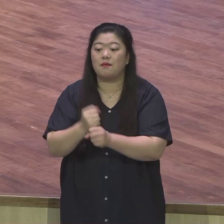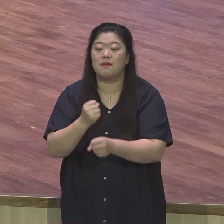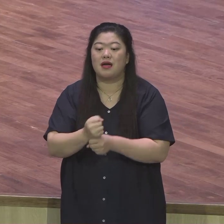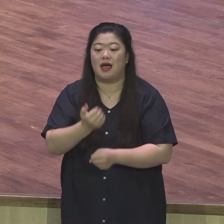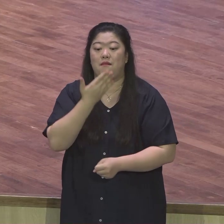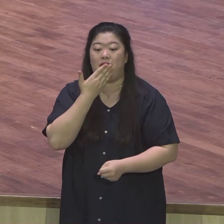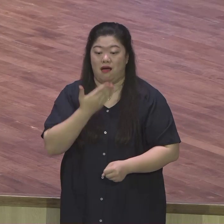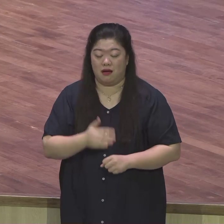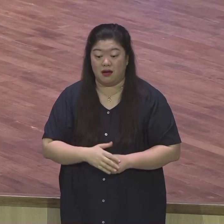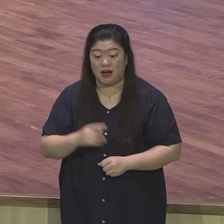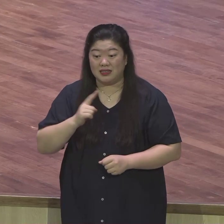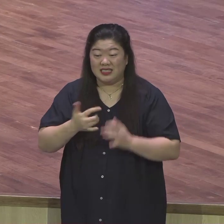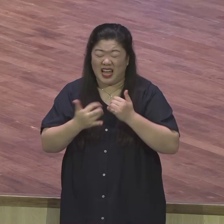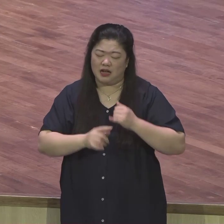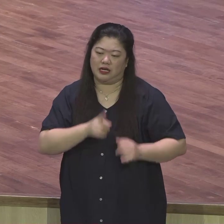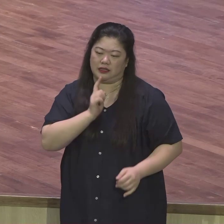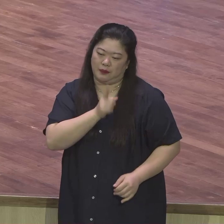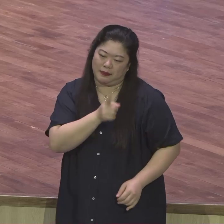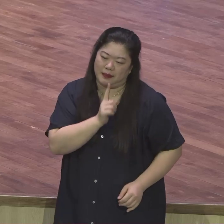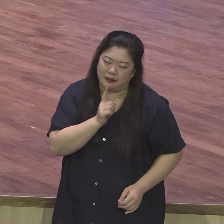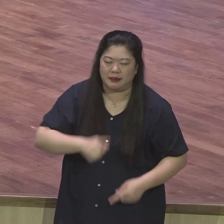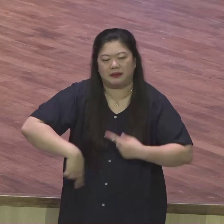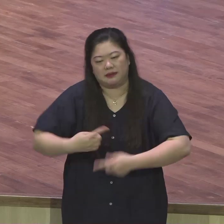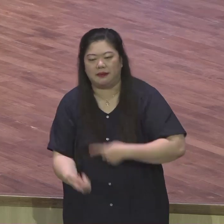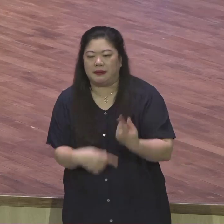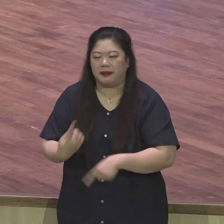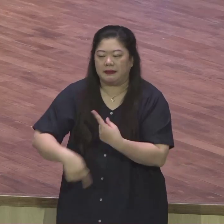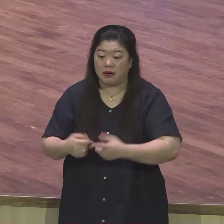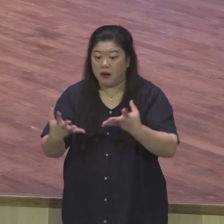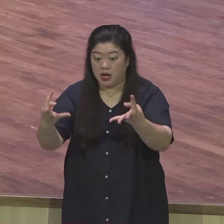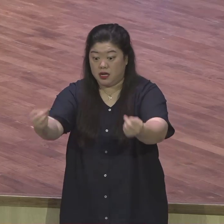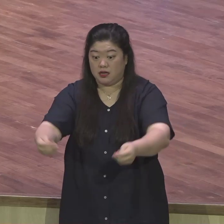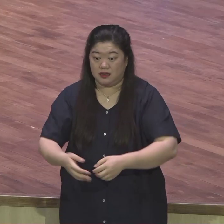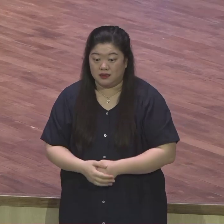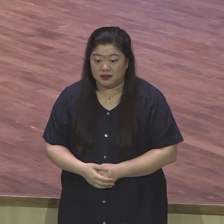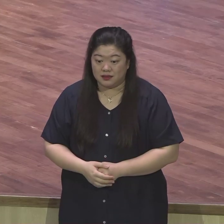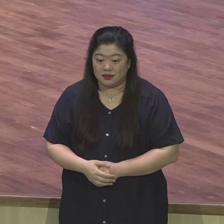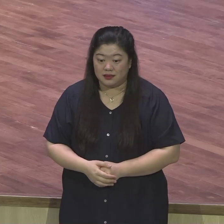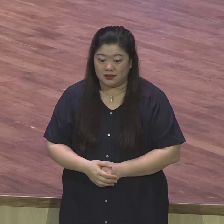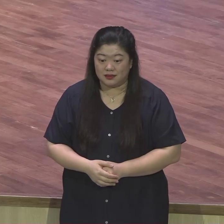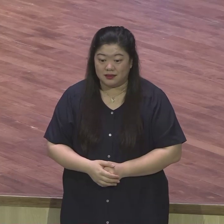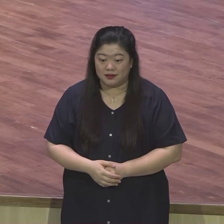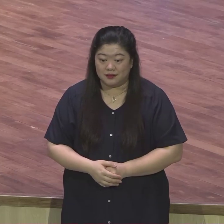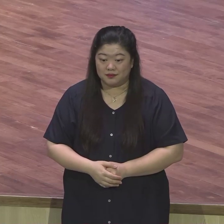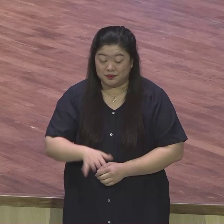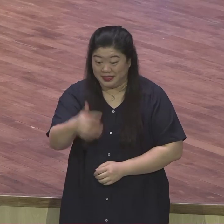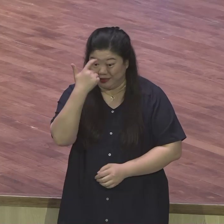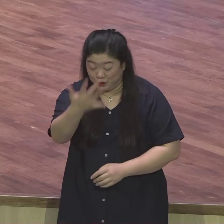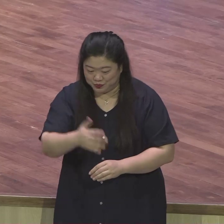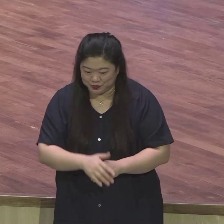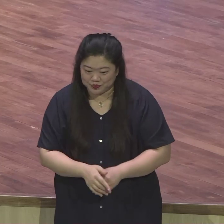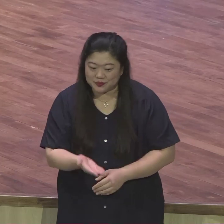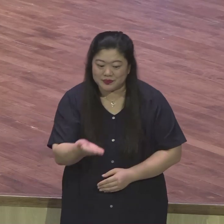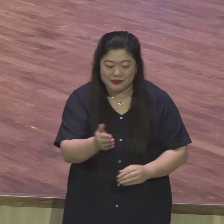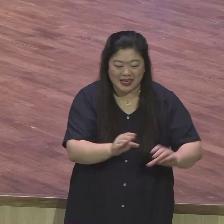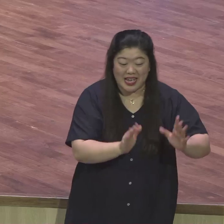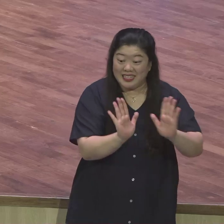말을 많이 하고 삽니다. 여러분 이 중에 몇 군 정도 생명을 살리는 말을 할까요?